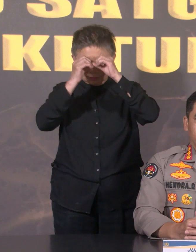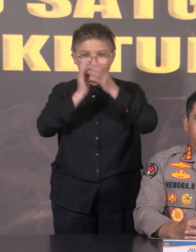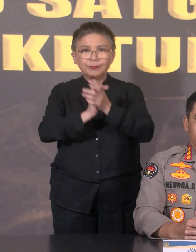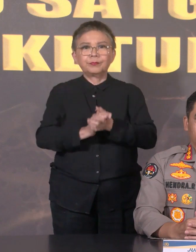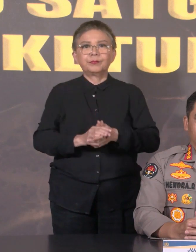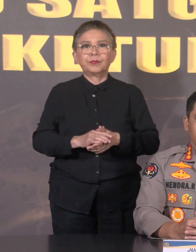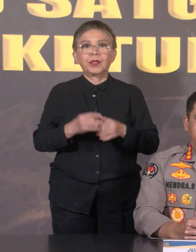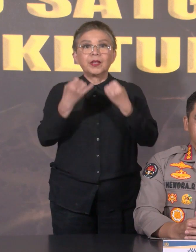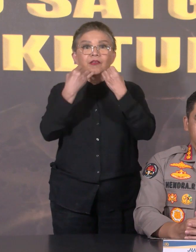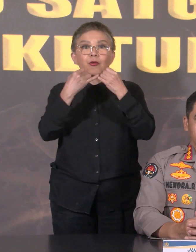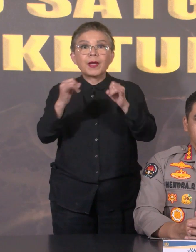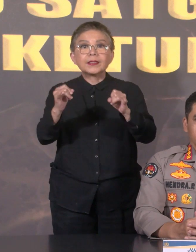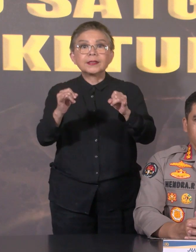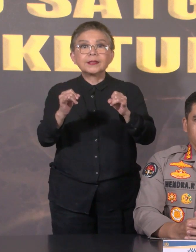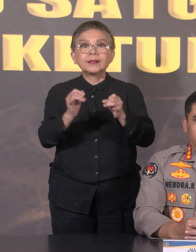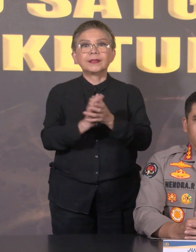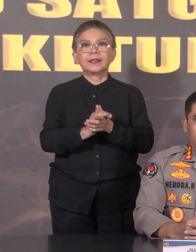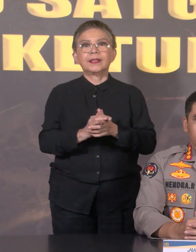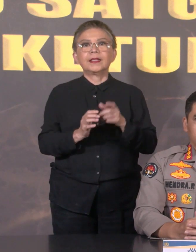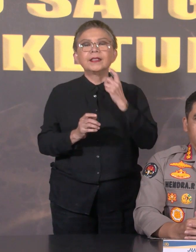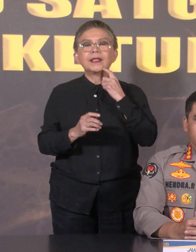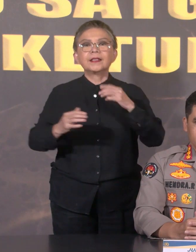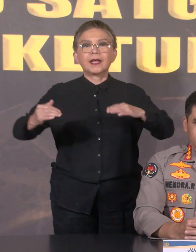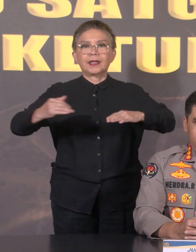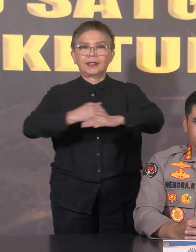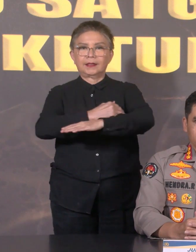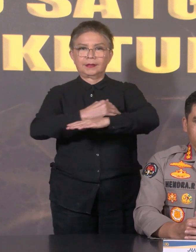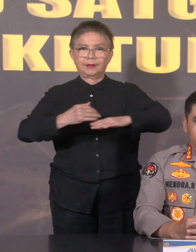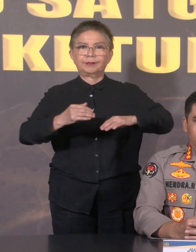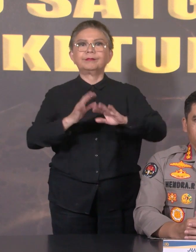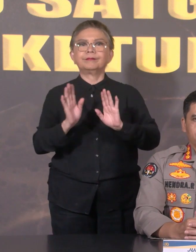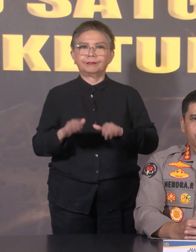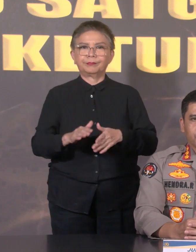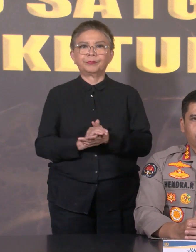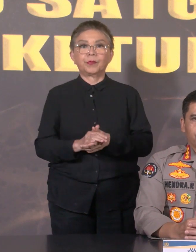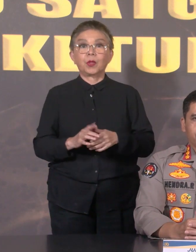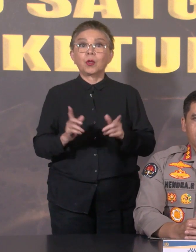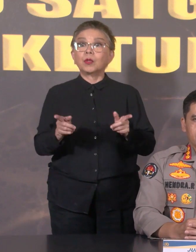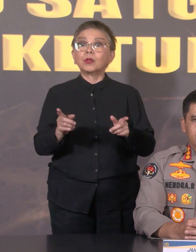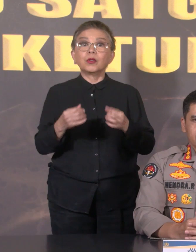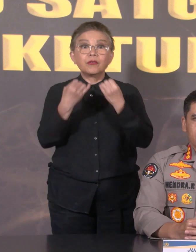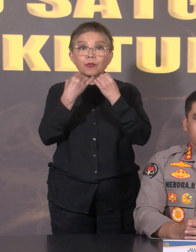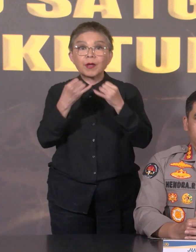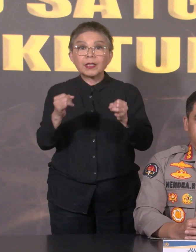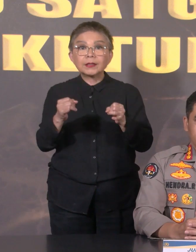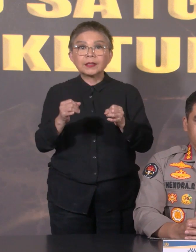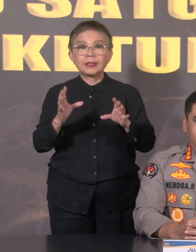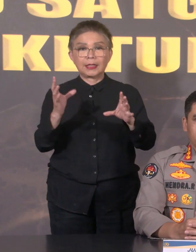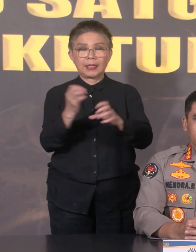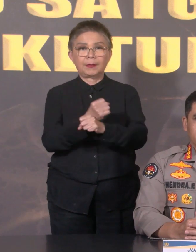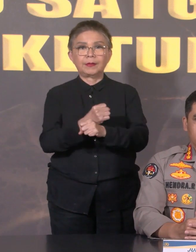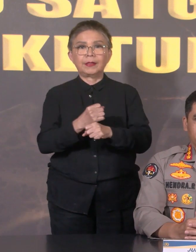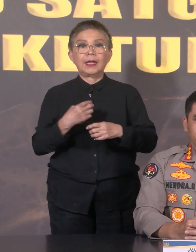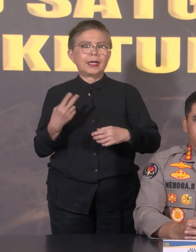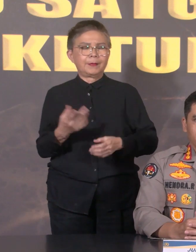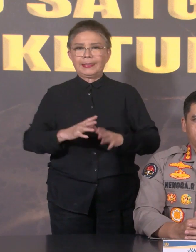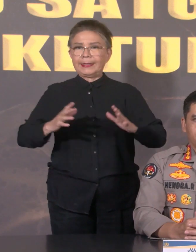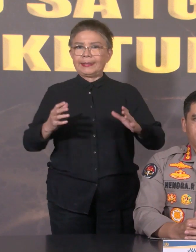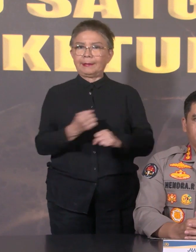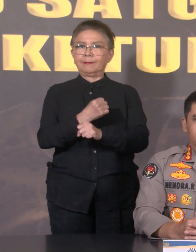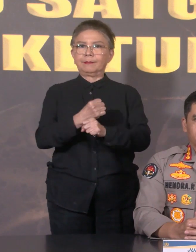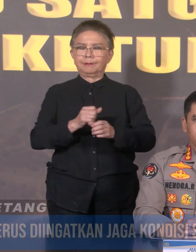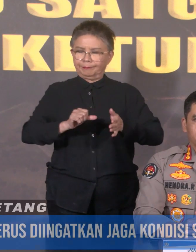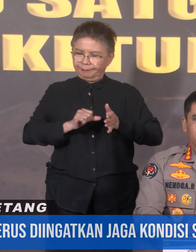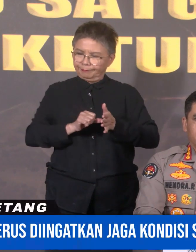Untuk mendapatkan informasi Mengenai arus lintas Untuk mengetahui informasi selengkapnya Kami siap